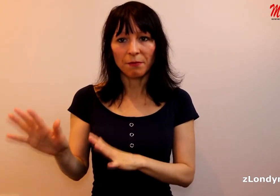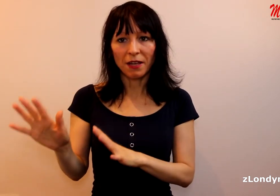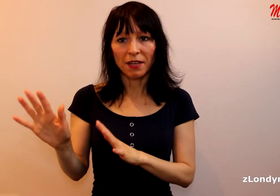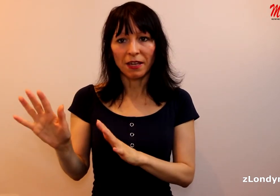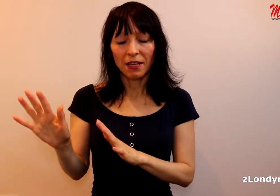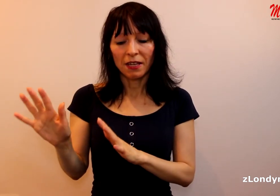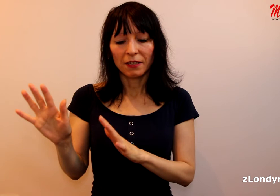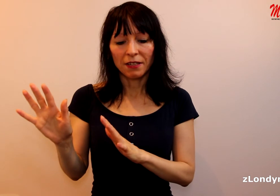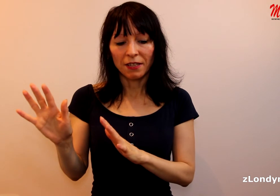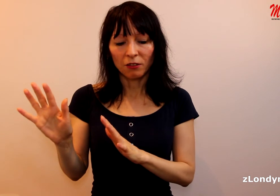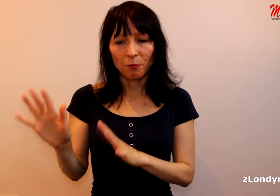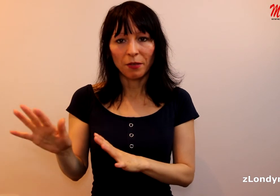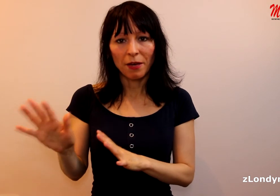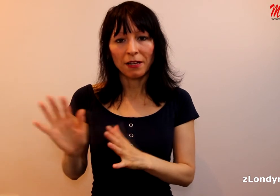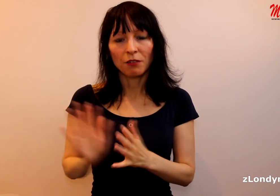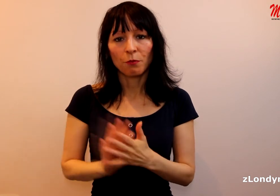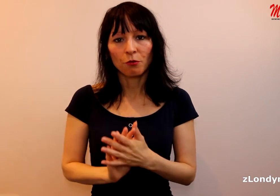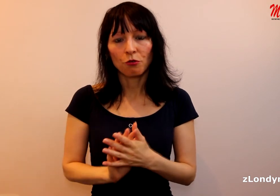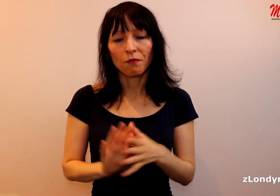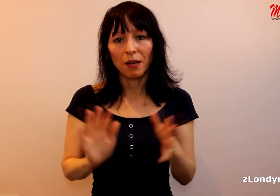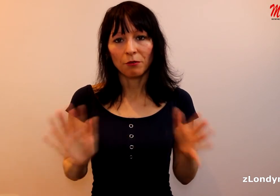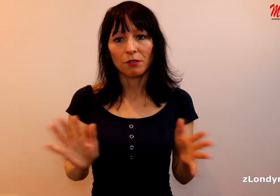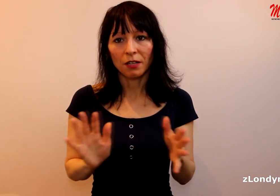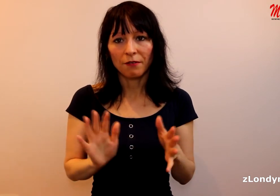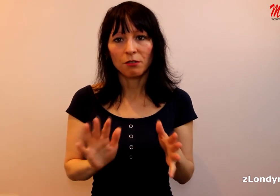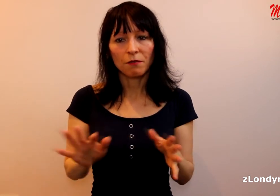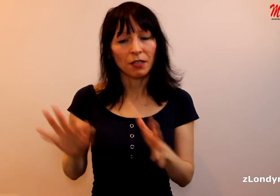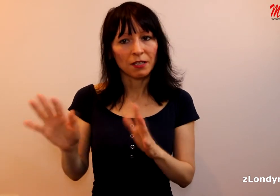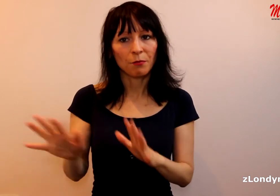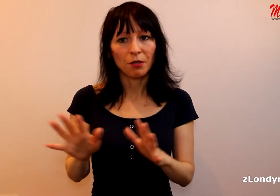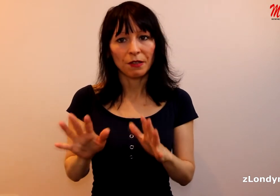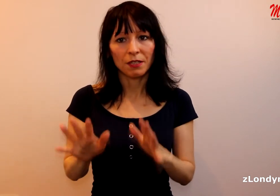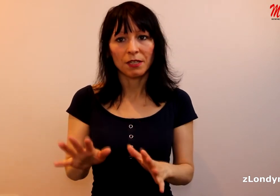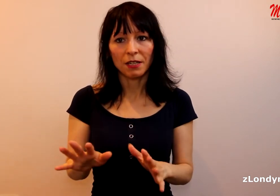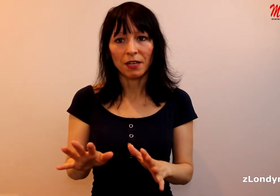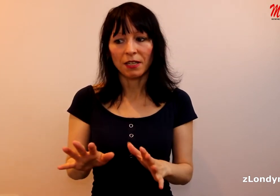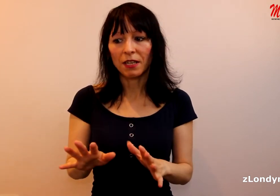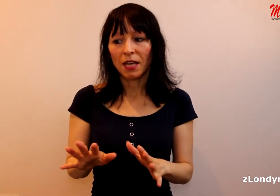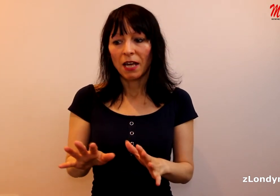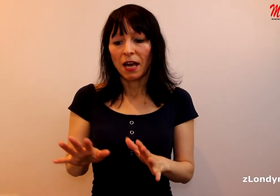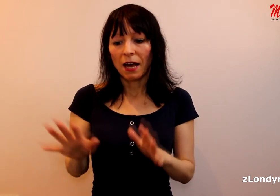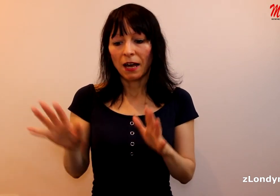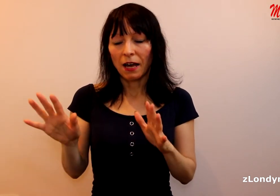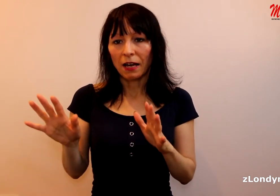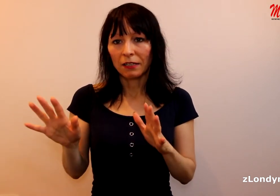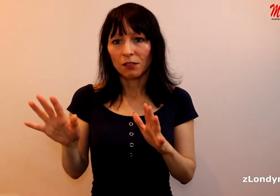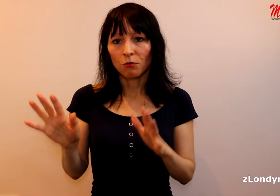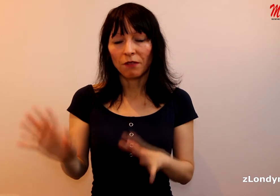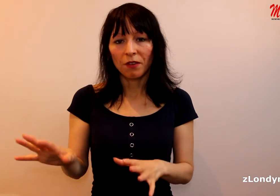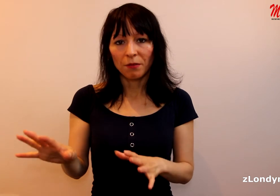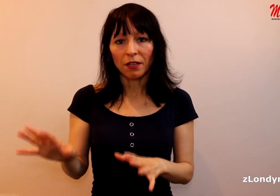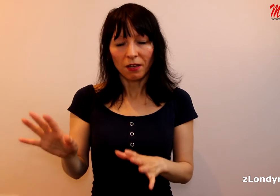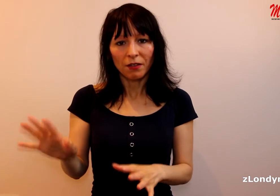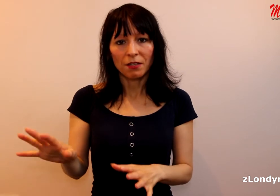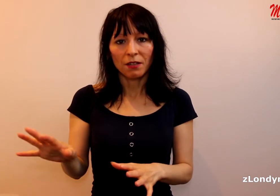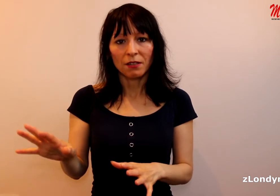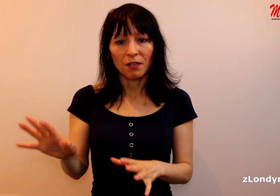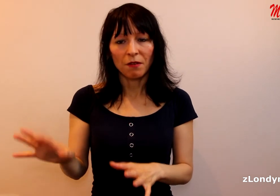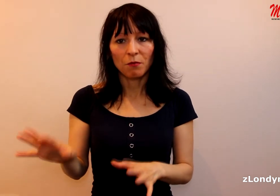nicméně, tedy ta byline doporučuji vám, kdo jste levicový, tak se podívejte zase na ní. A jsou tam velmi taky kvalitní a zajímaví